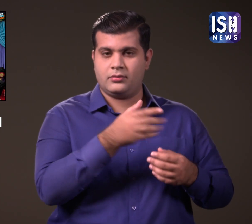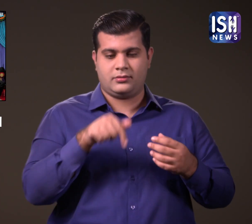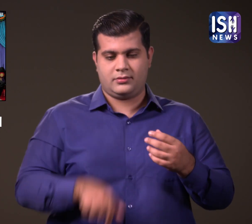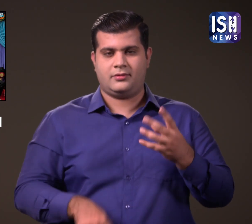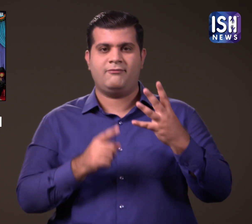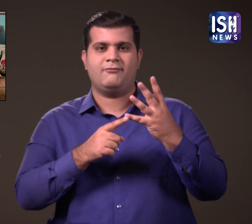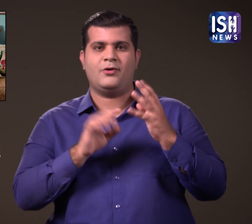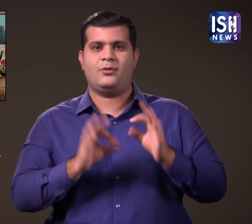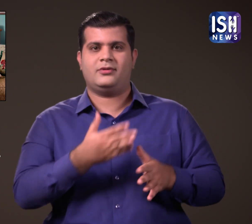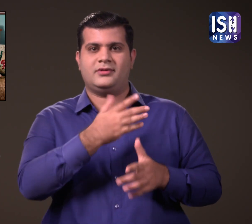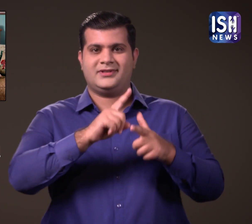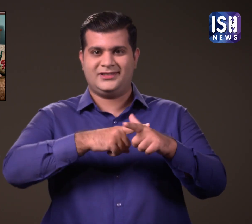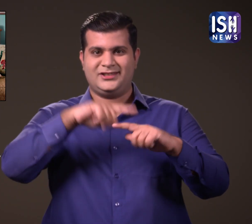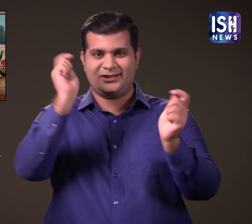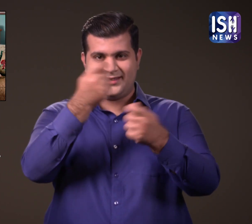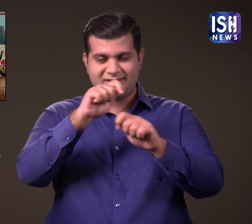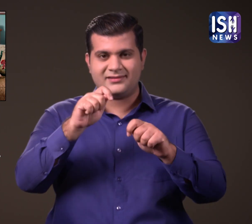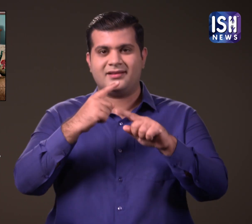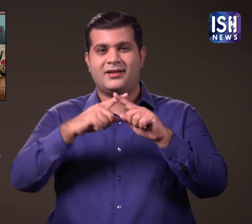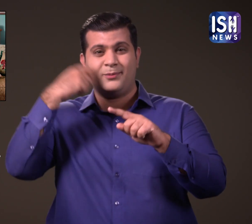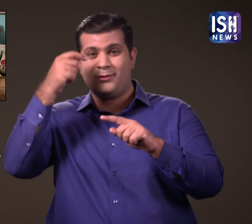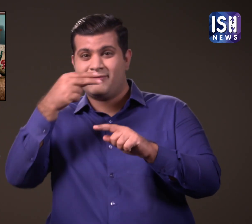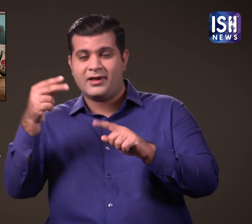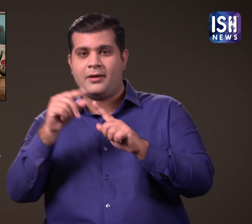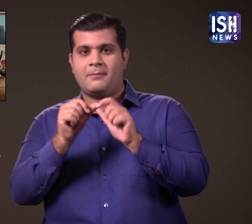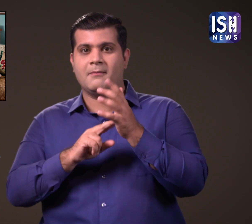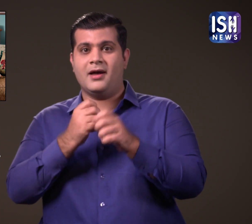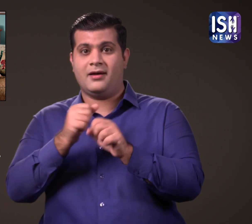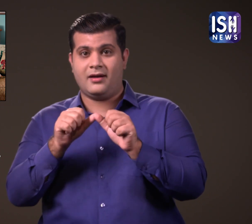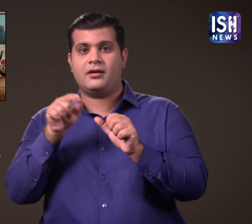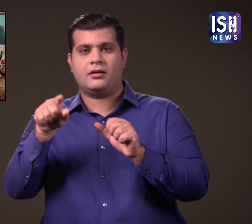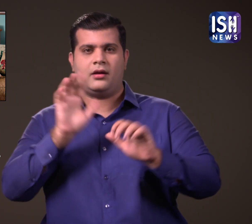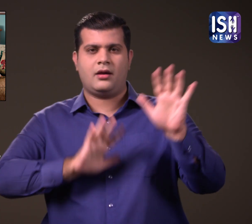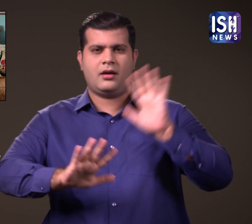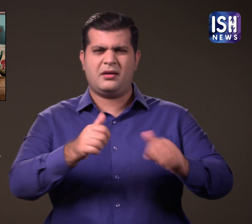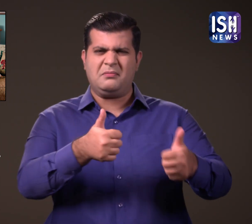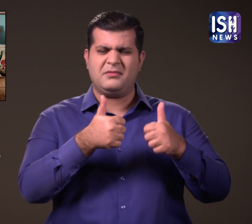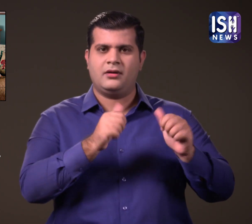अब उन्होंने मनिकरनेका के लिए चौथा राश्र्य पुरसकार जीता है।